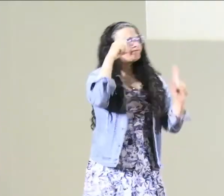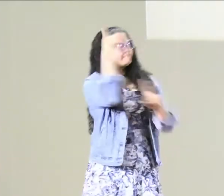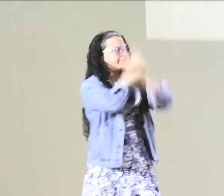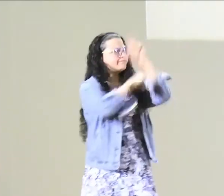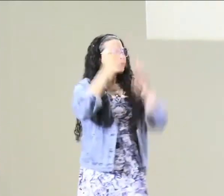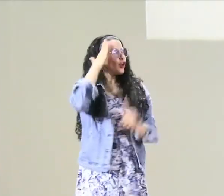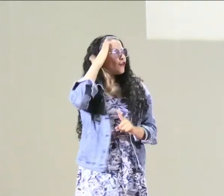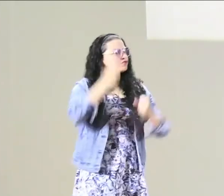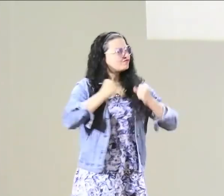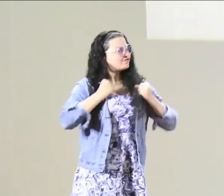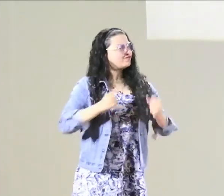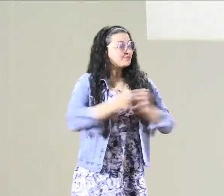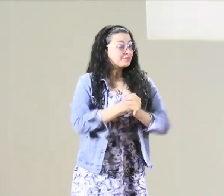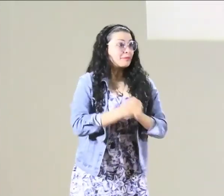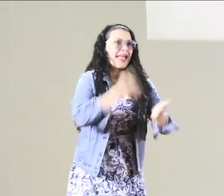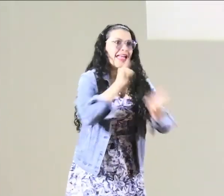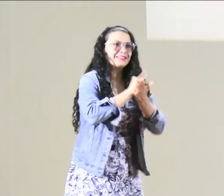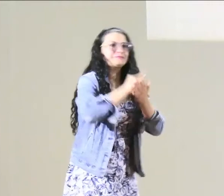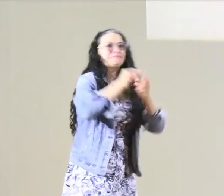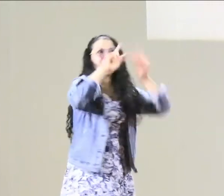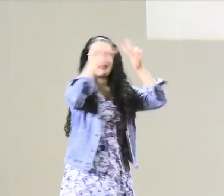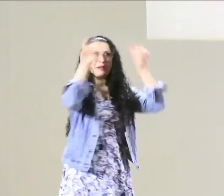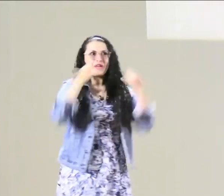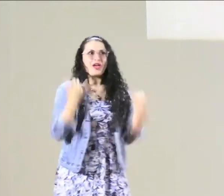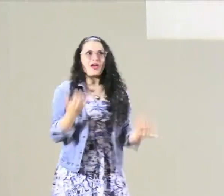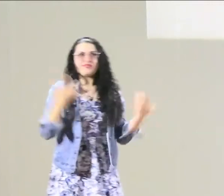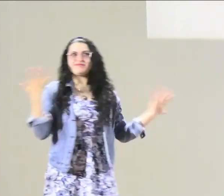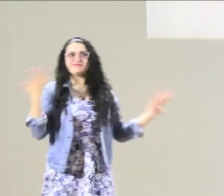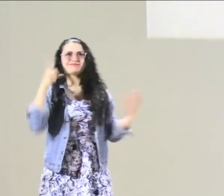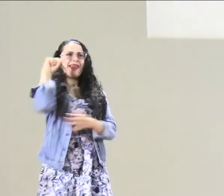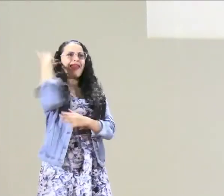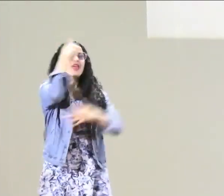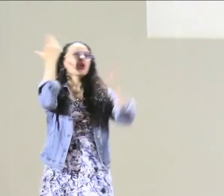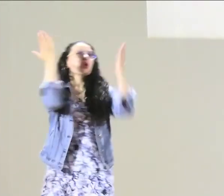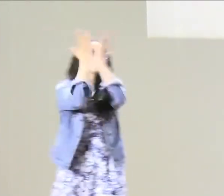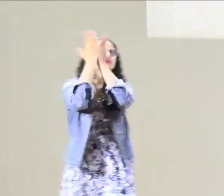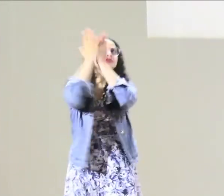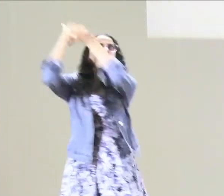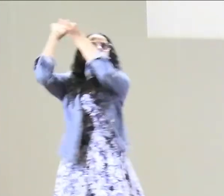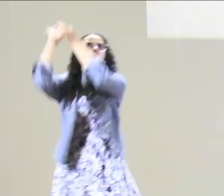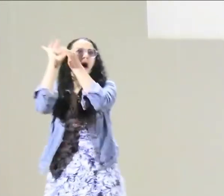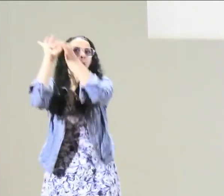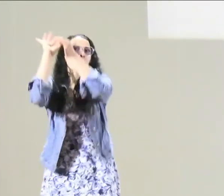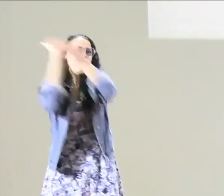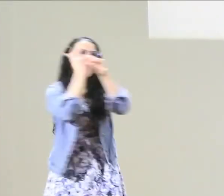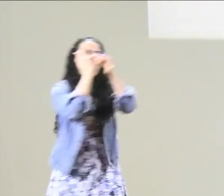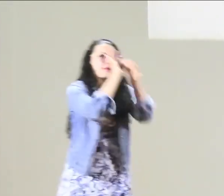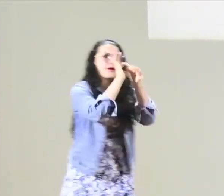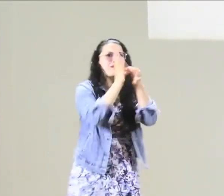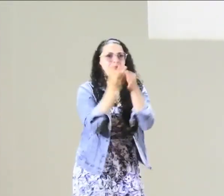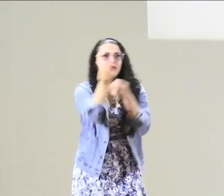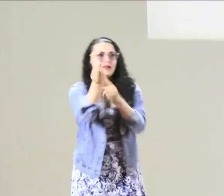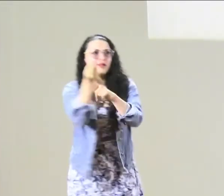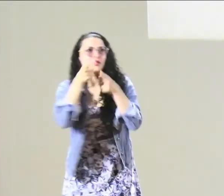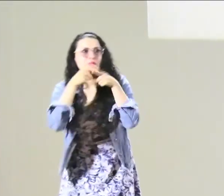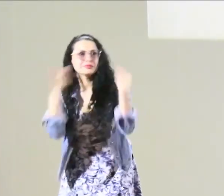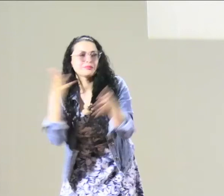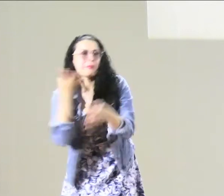Lauren, en su exposición hablaba, en su ponencia hablaba de ese fortalecimiento del asociacionismo de los jóvenes